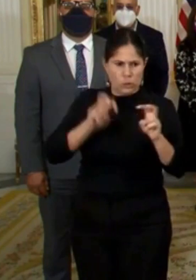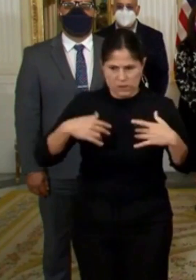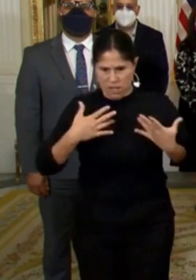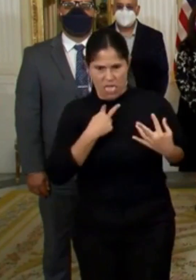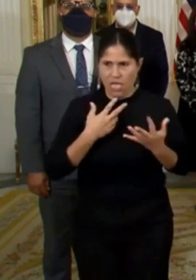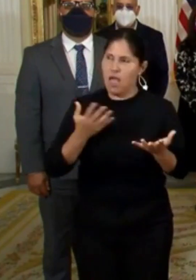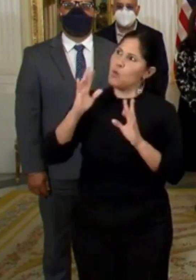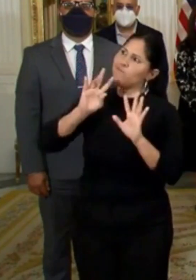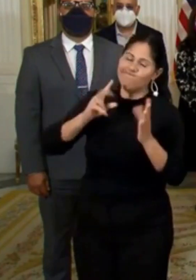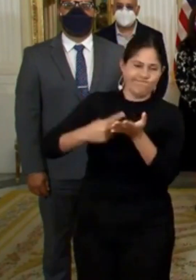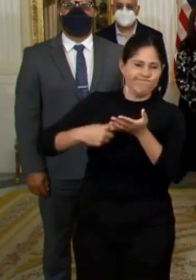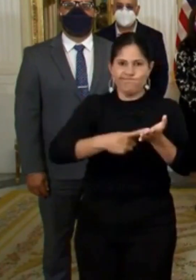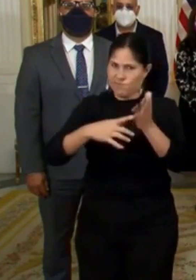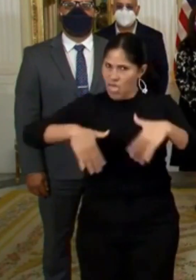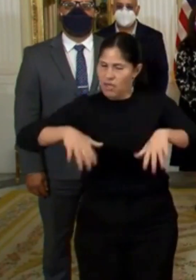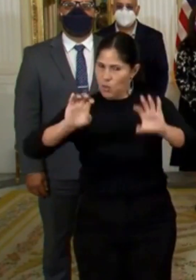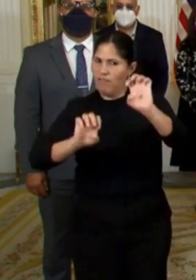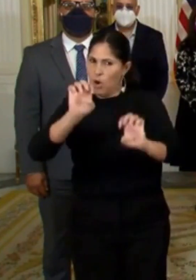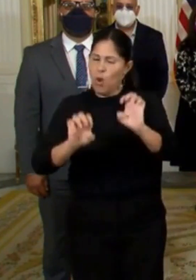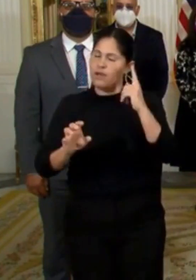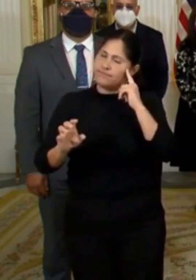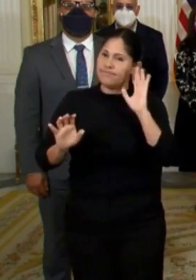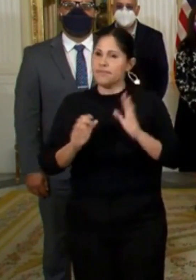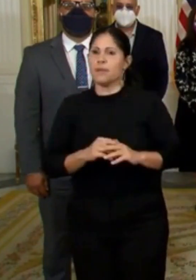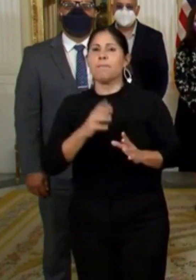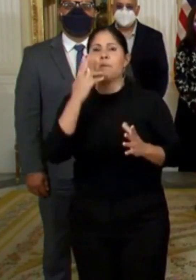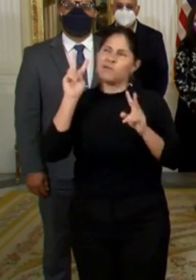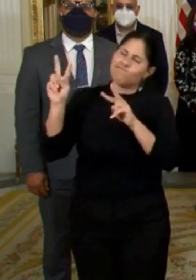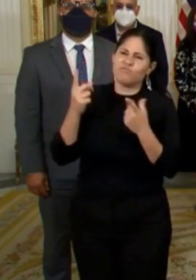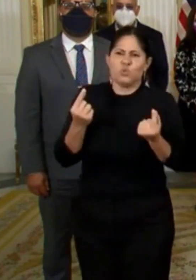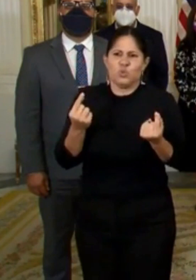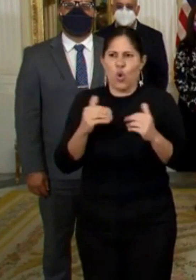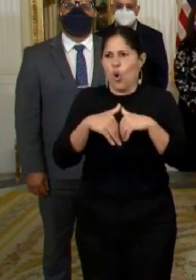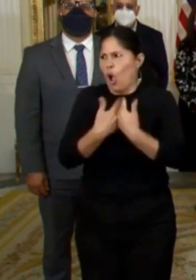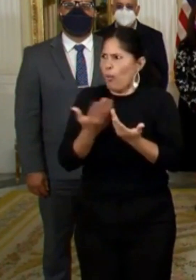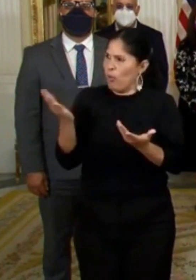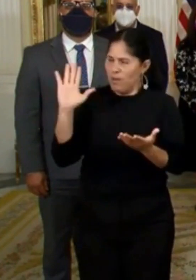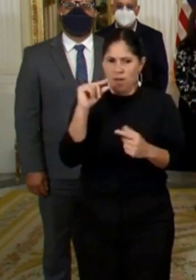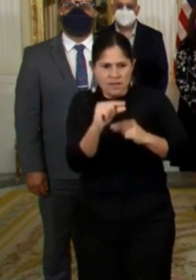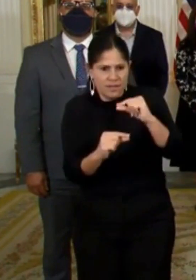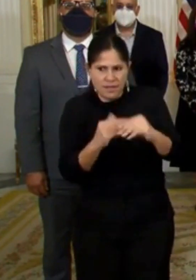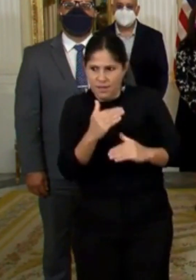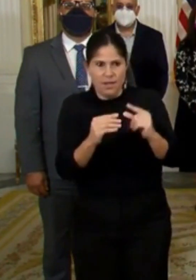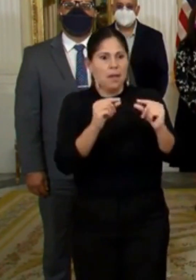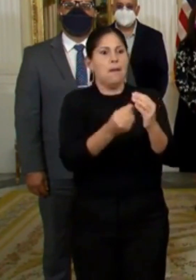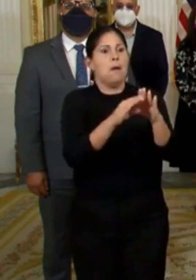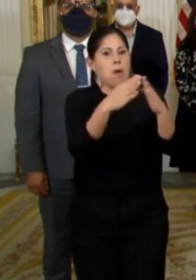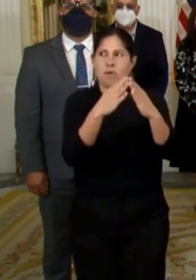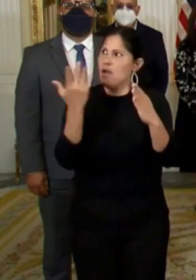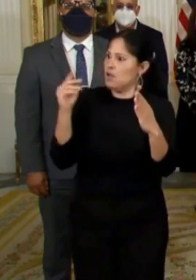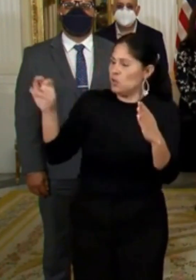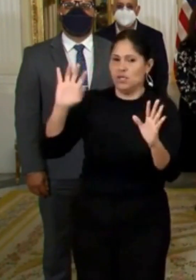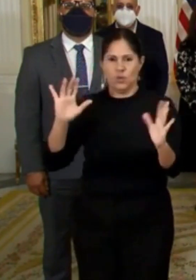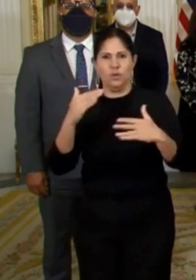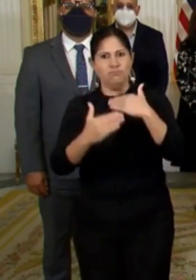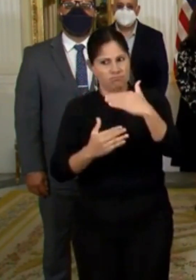en medio de esta emergencia, mirando siempre cómo se va manifestando el desarrollo de este virus. Vamos paso